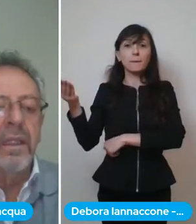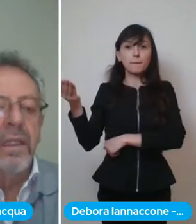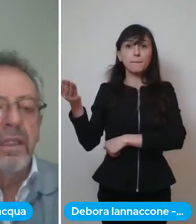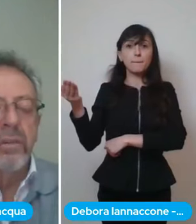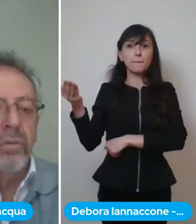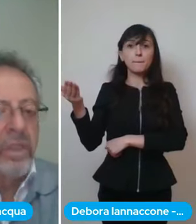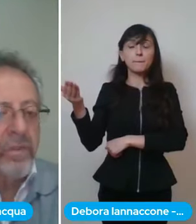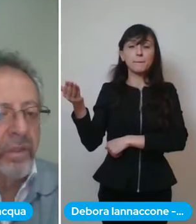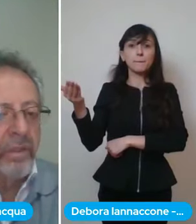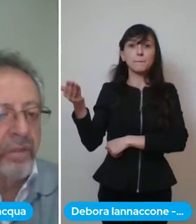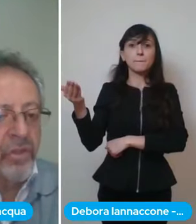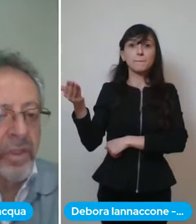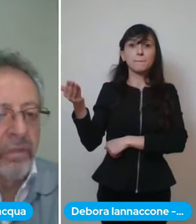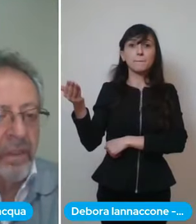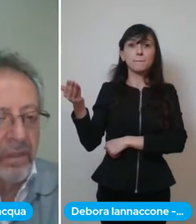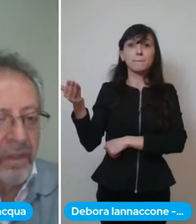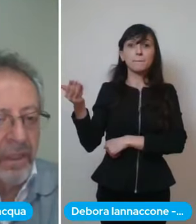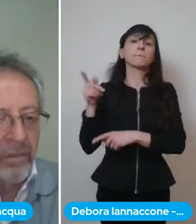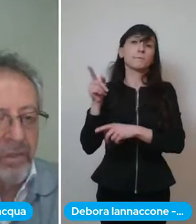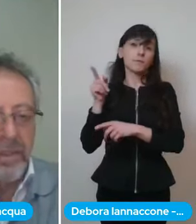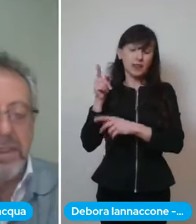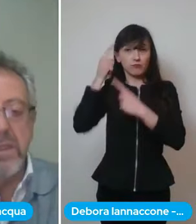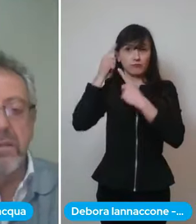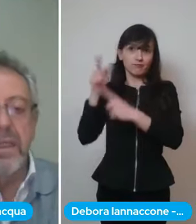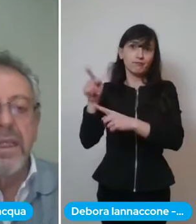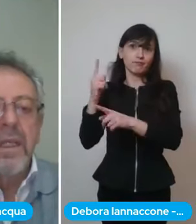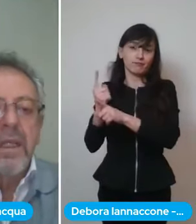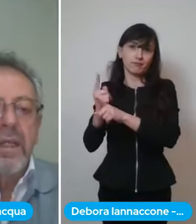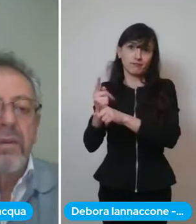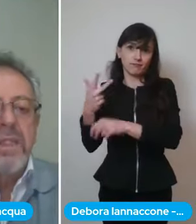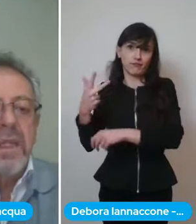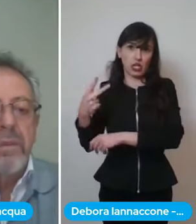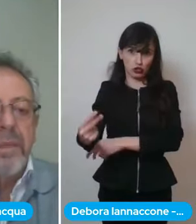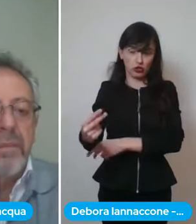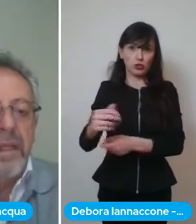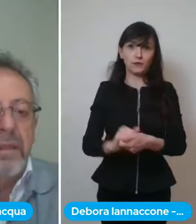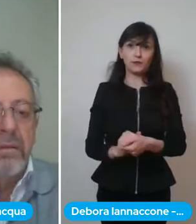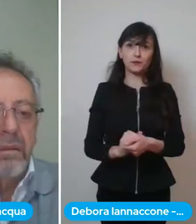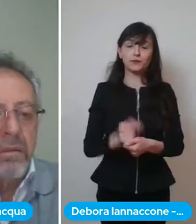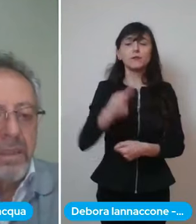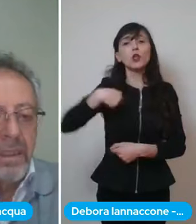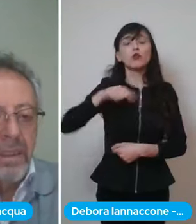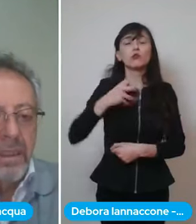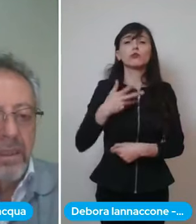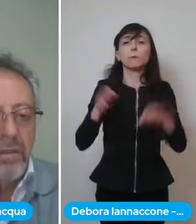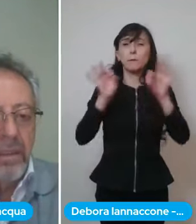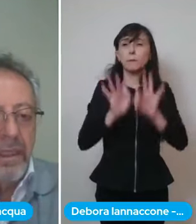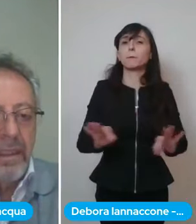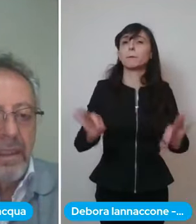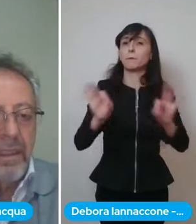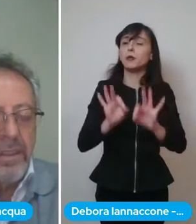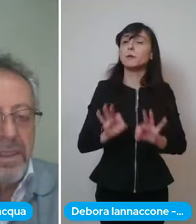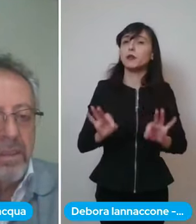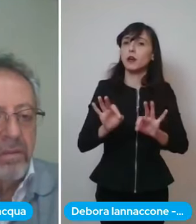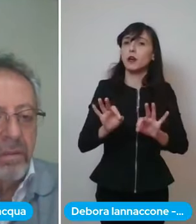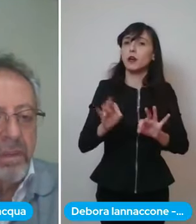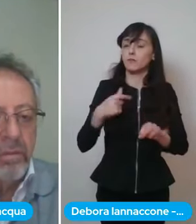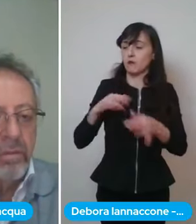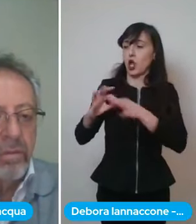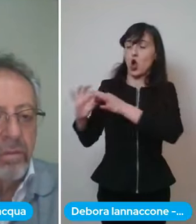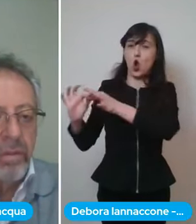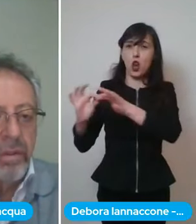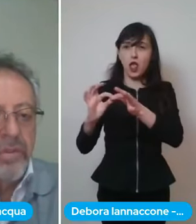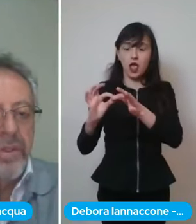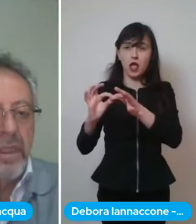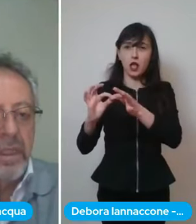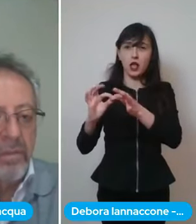'inoculazione del bacino quindi fare la vaccinazione noi stiamo preparando i nostri colleghi che gestiscono le